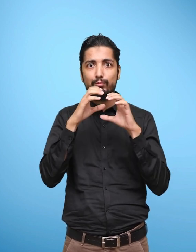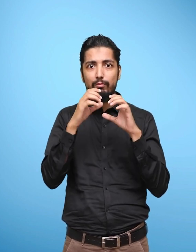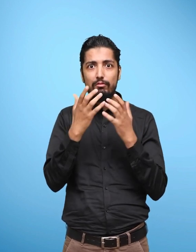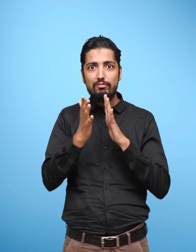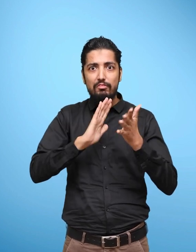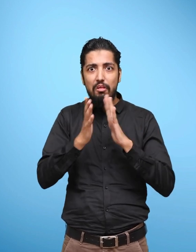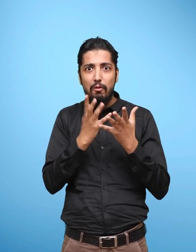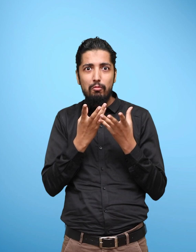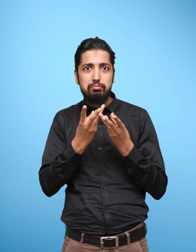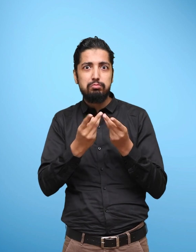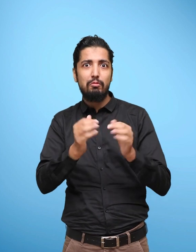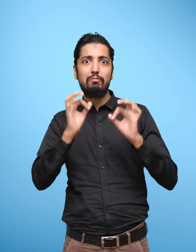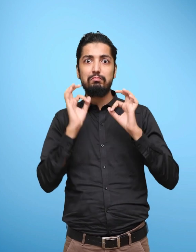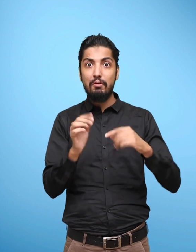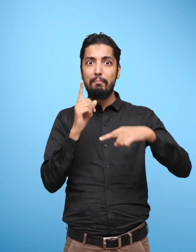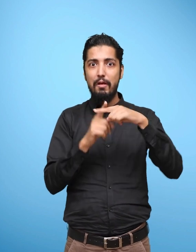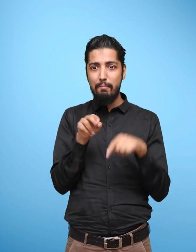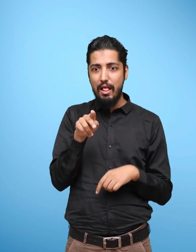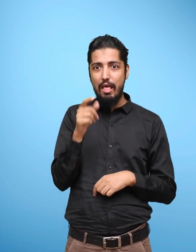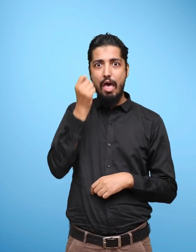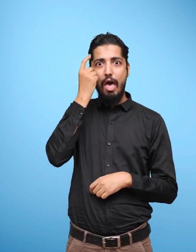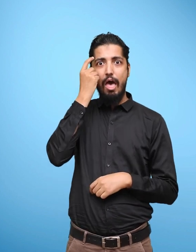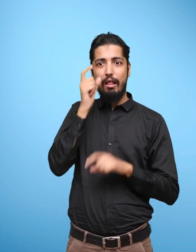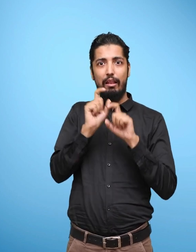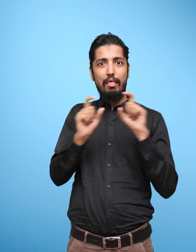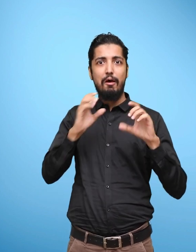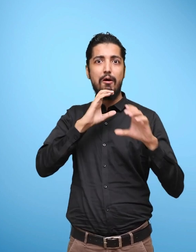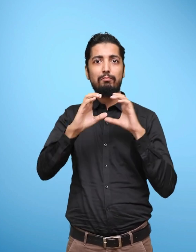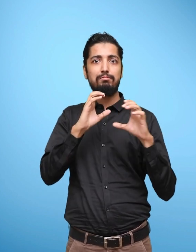fluently and can hold a meaningful conversation